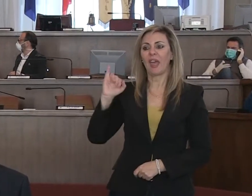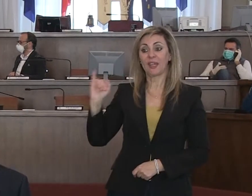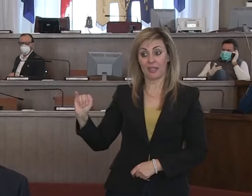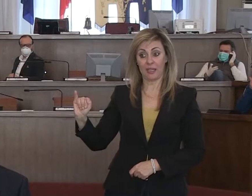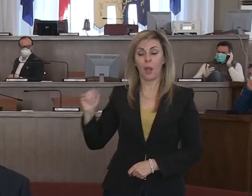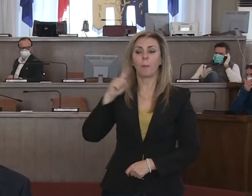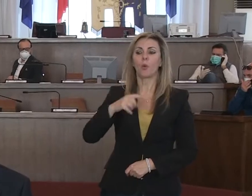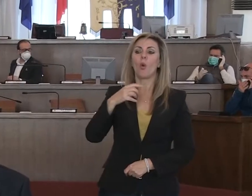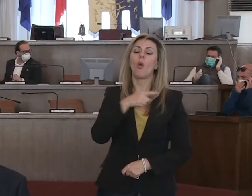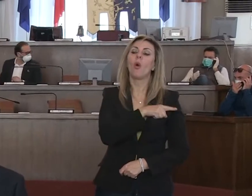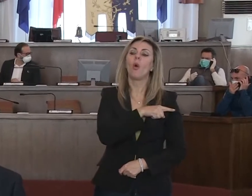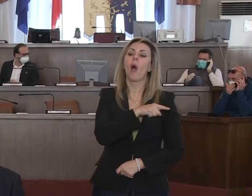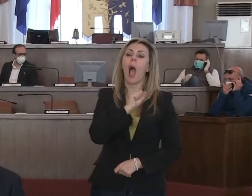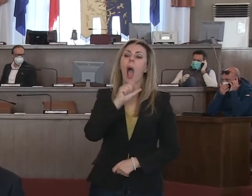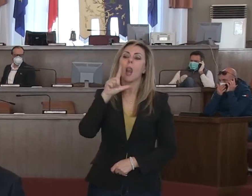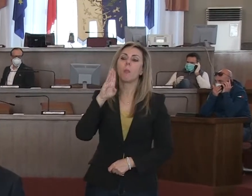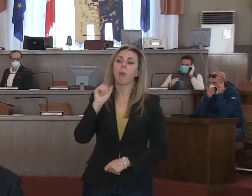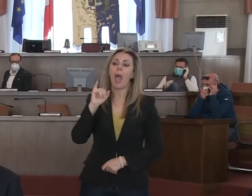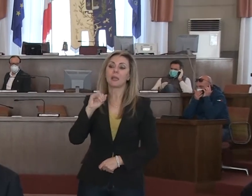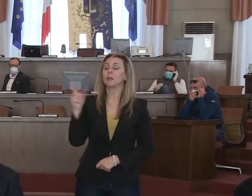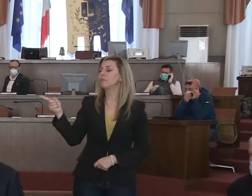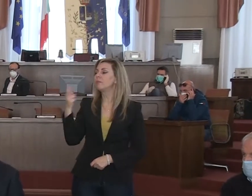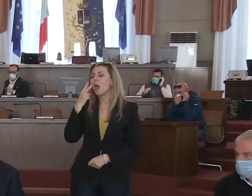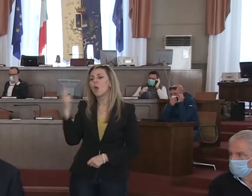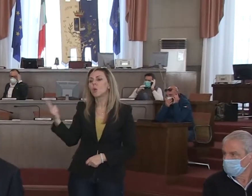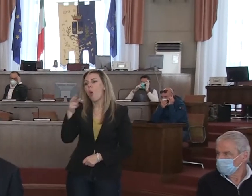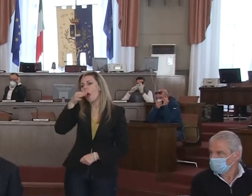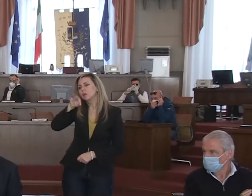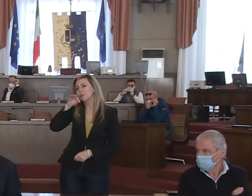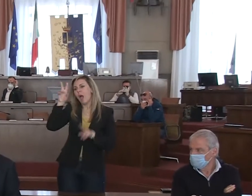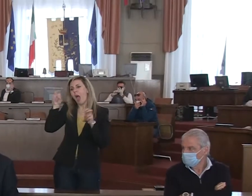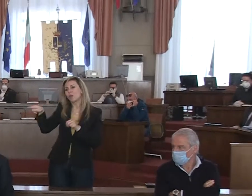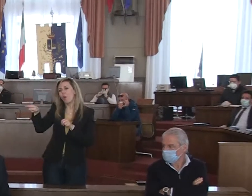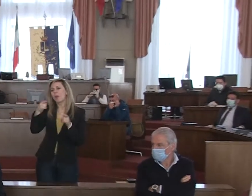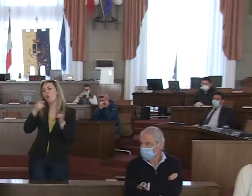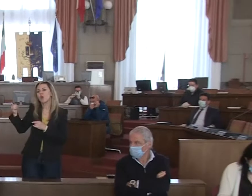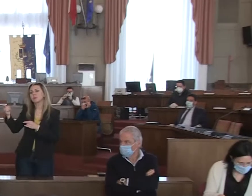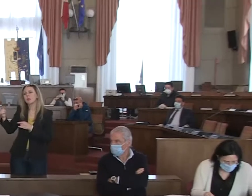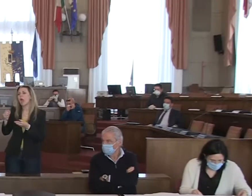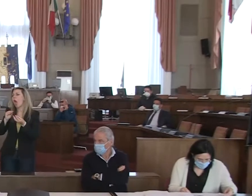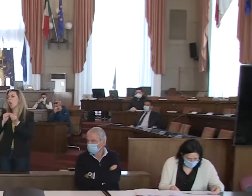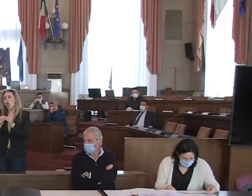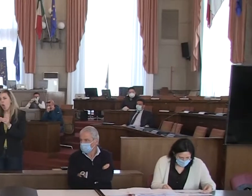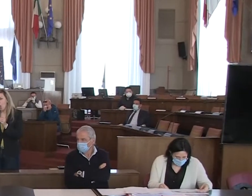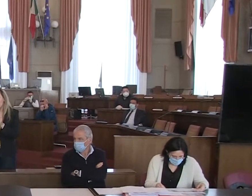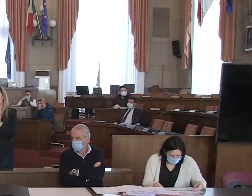generale e più nel particolare sugli ospedali, sulle scelte Covid, sull